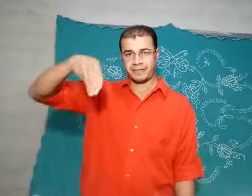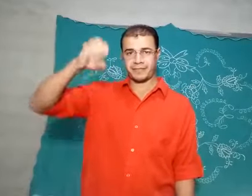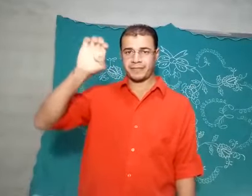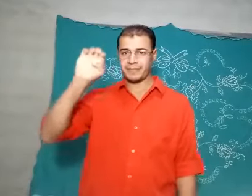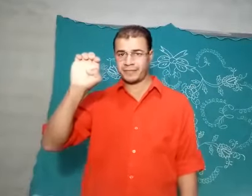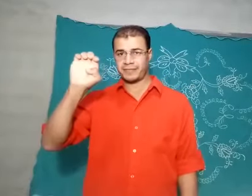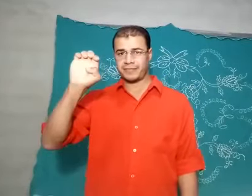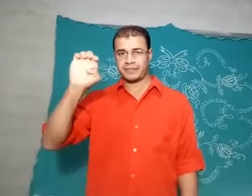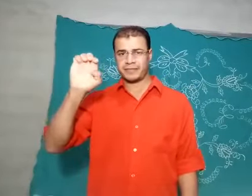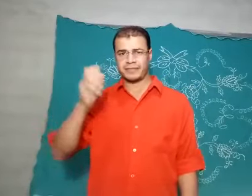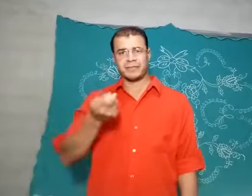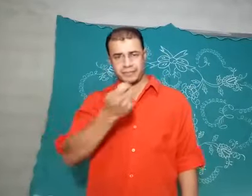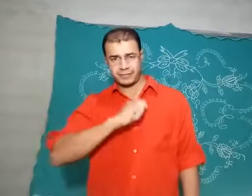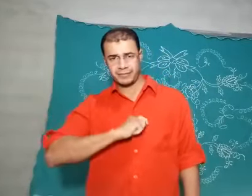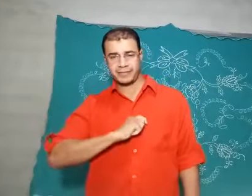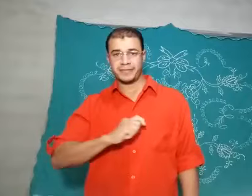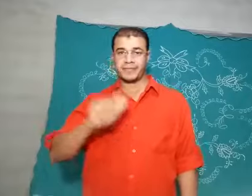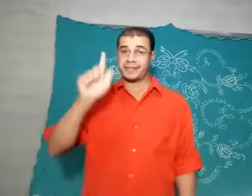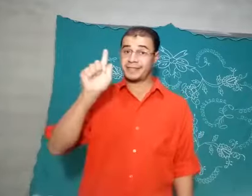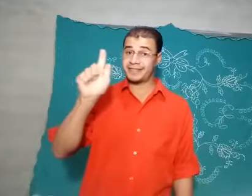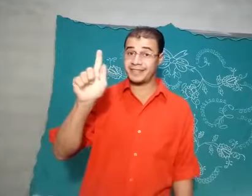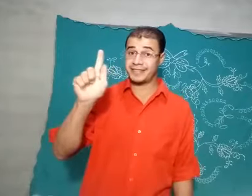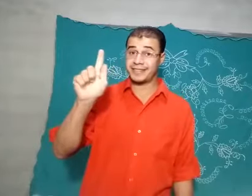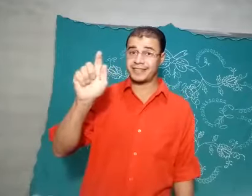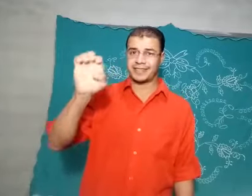Cosme e o meu sinal é esse.